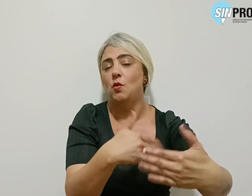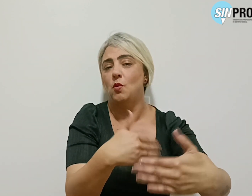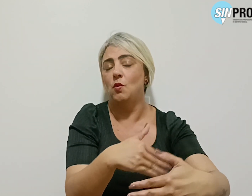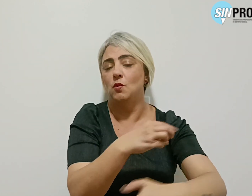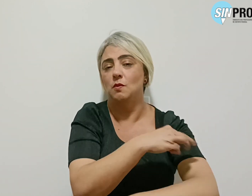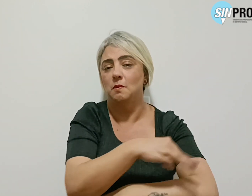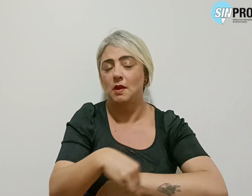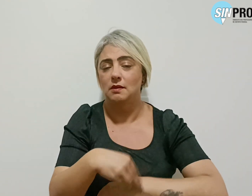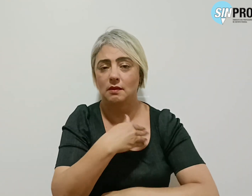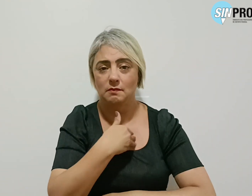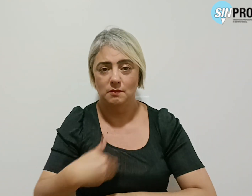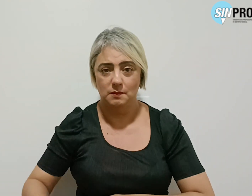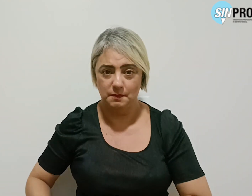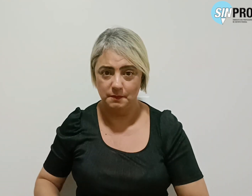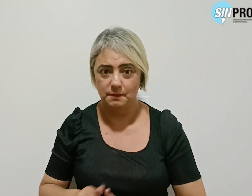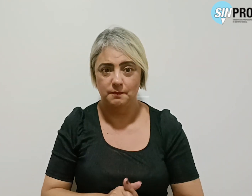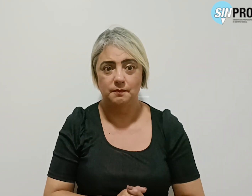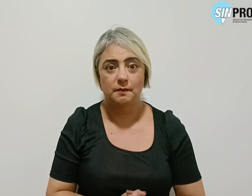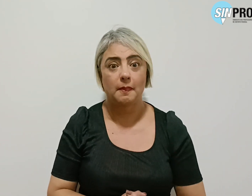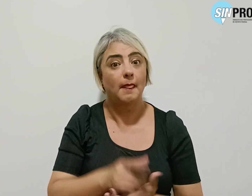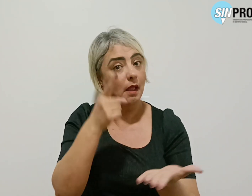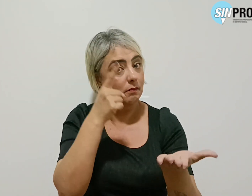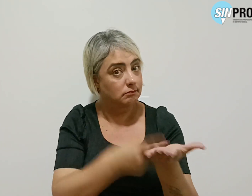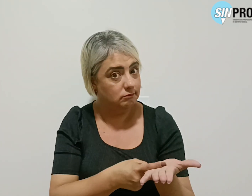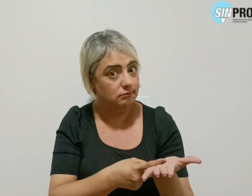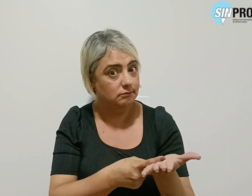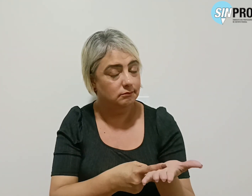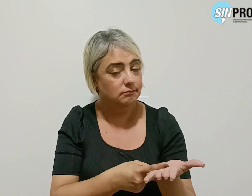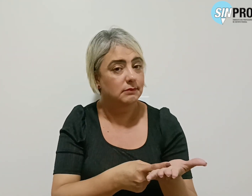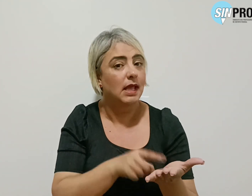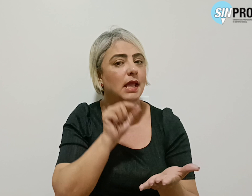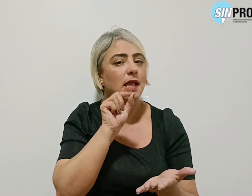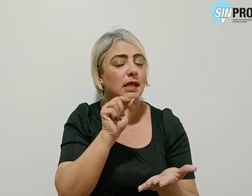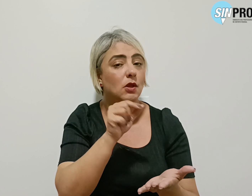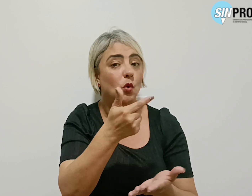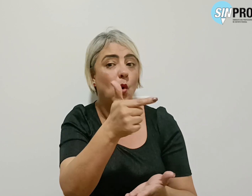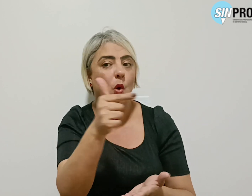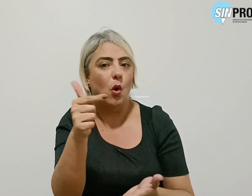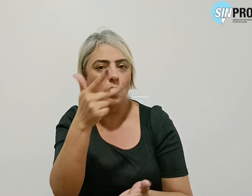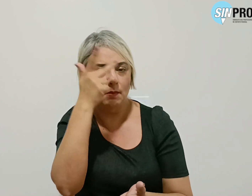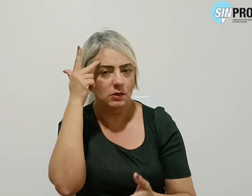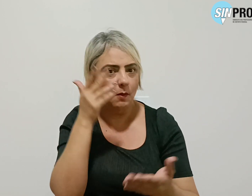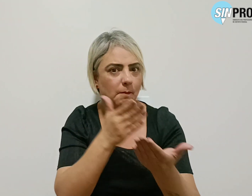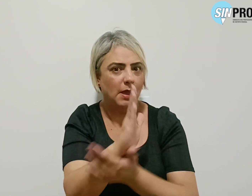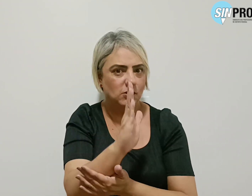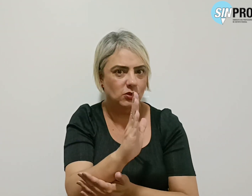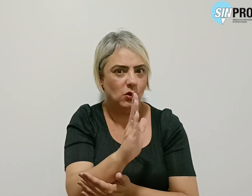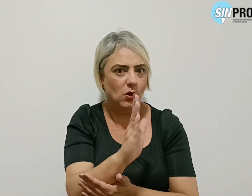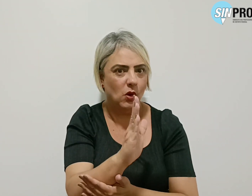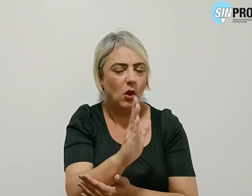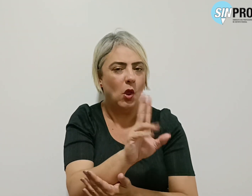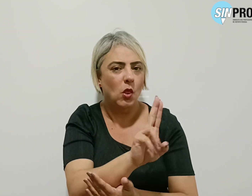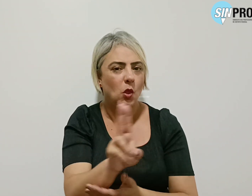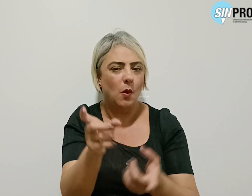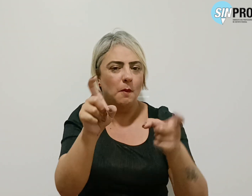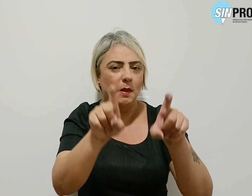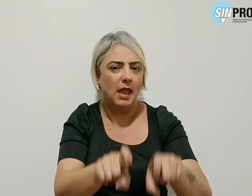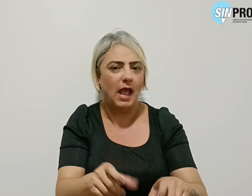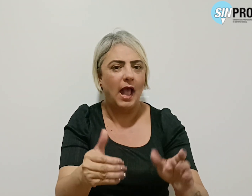Magistério Público. O compromisso é de que os demais aprovados sejam nomeados até o